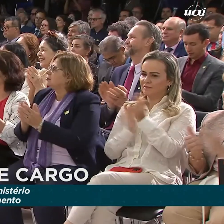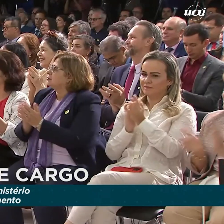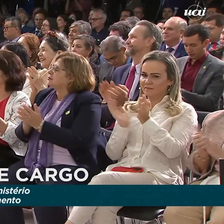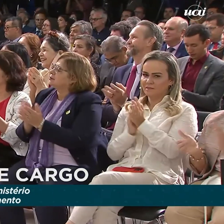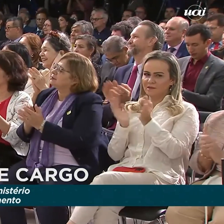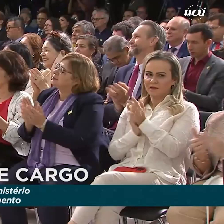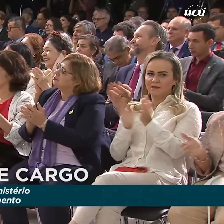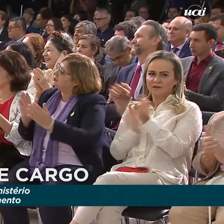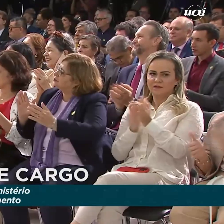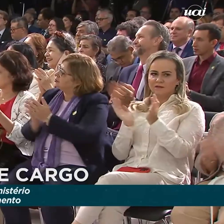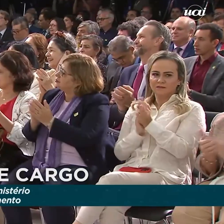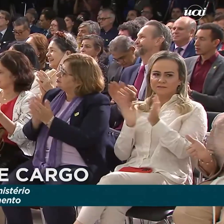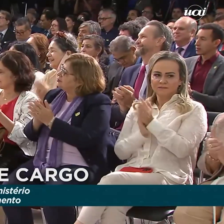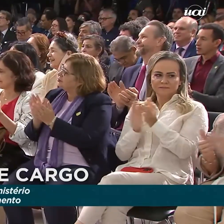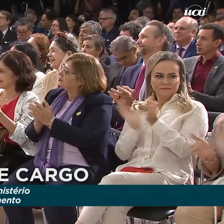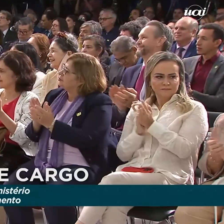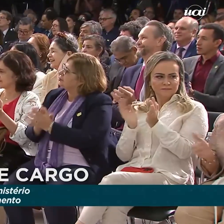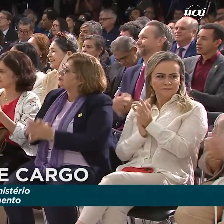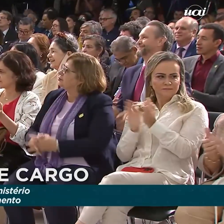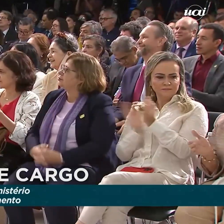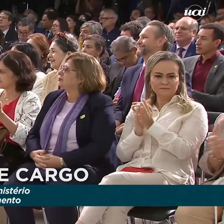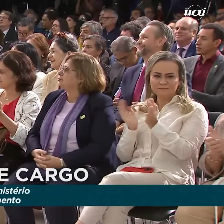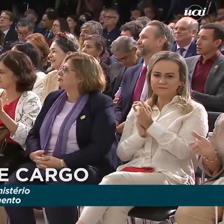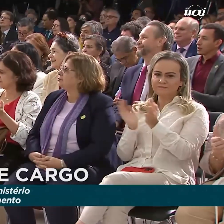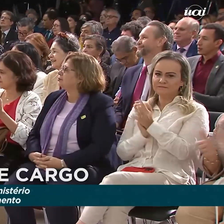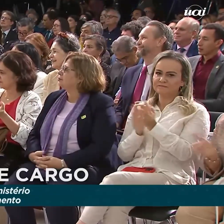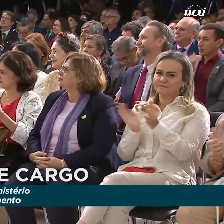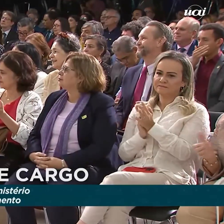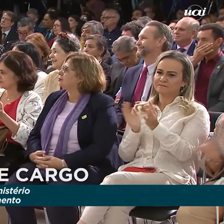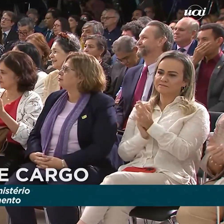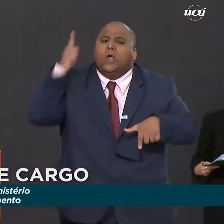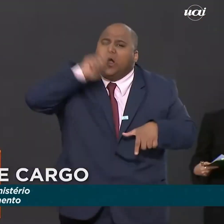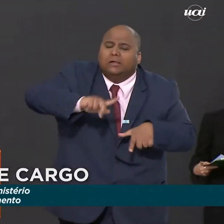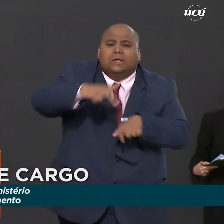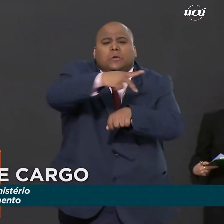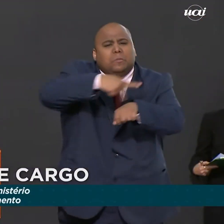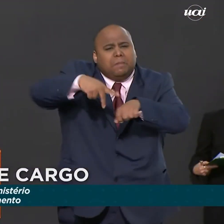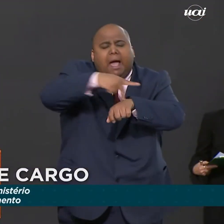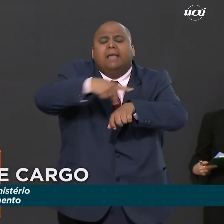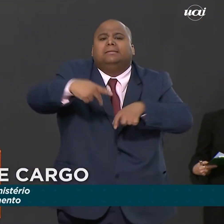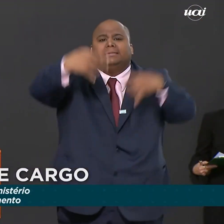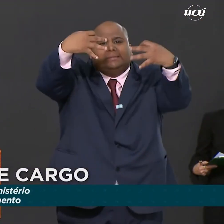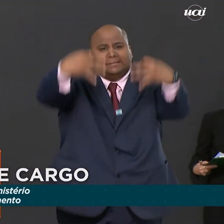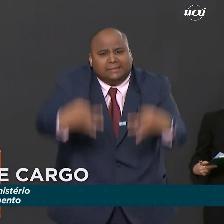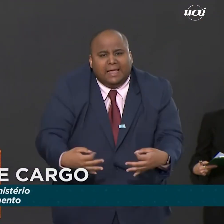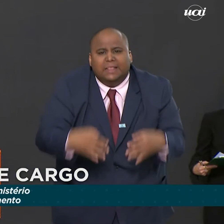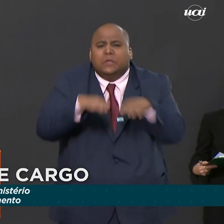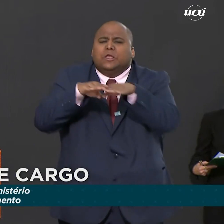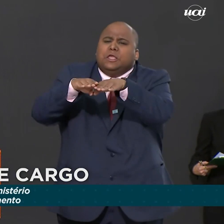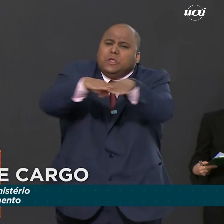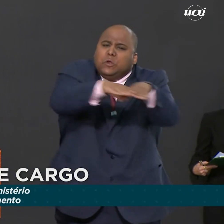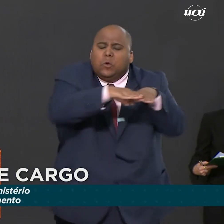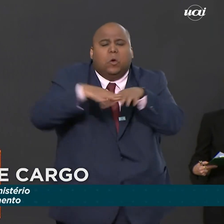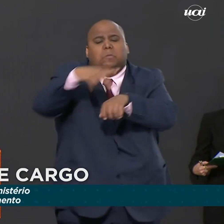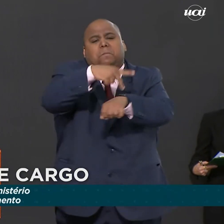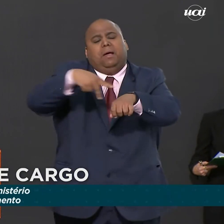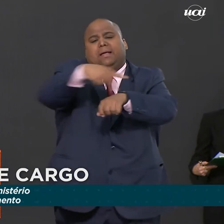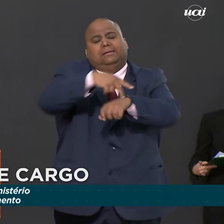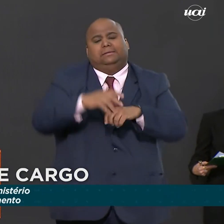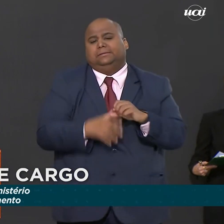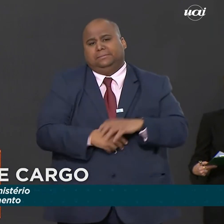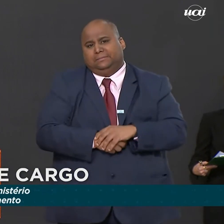os diferentes para se somar, porque é assim que se constrói uma nação soberana, igual, justa e para todos.